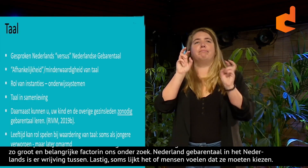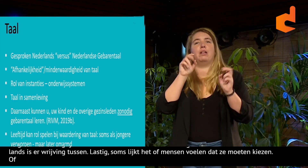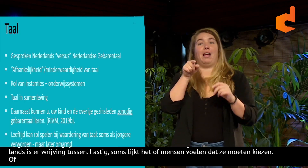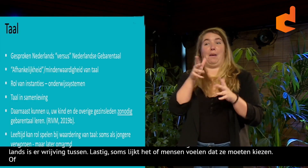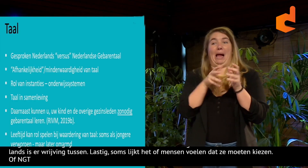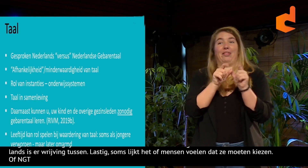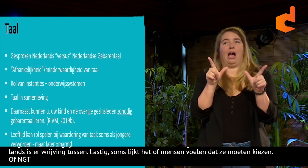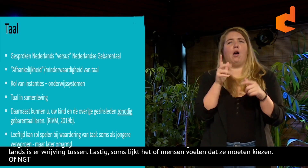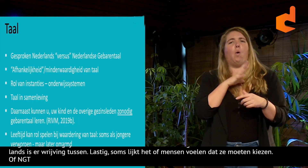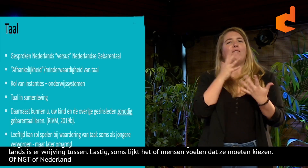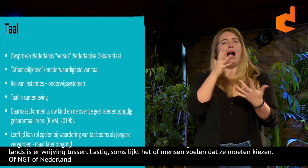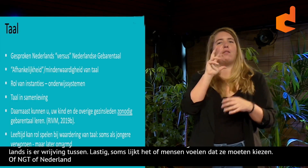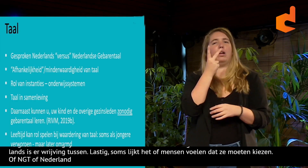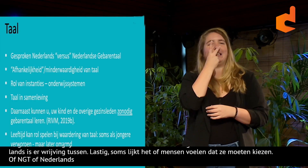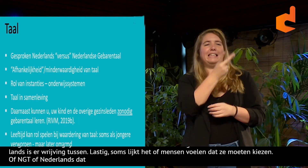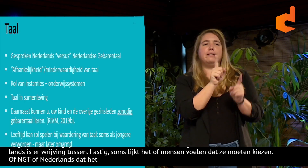kan.